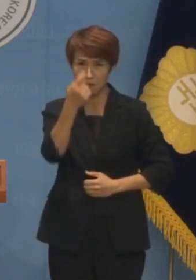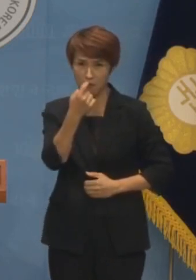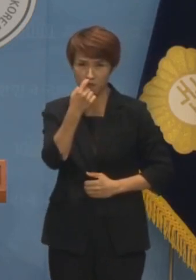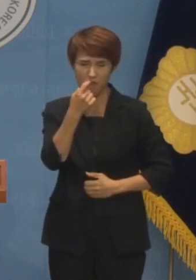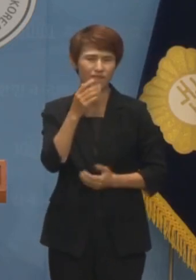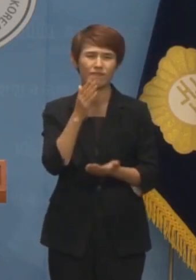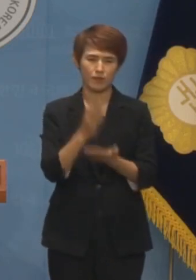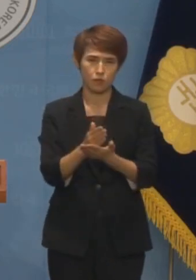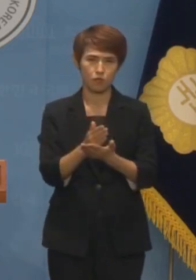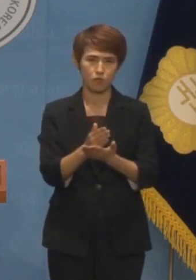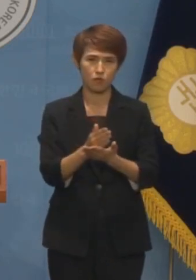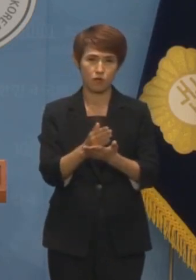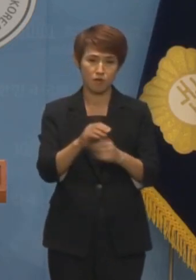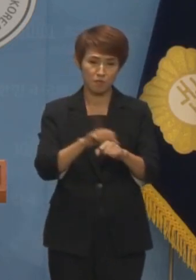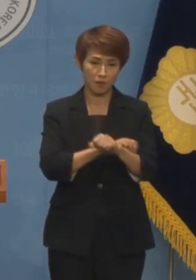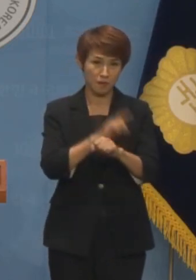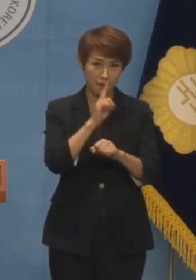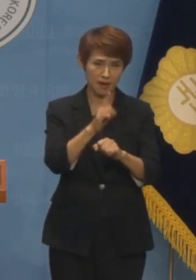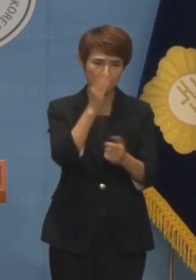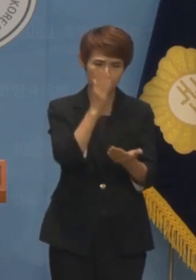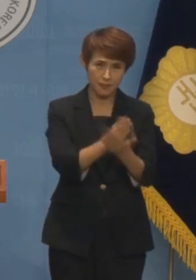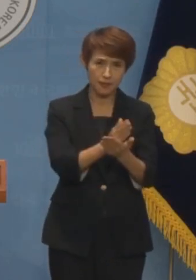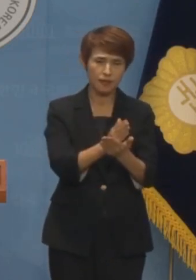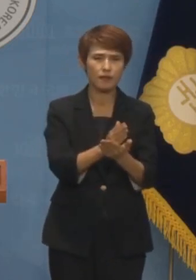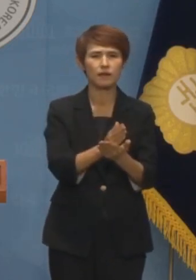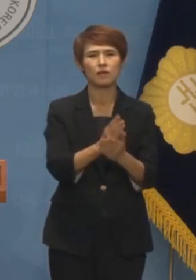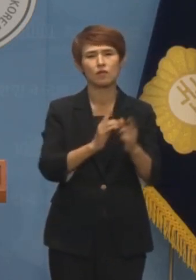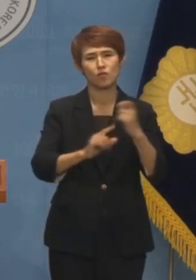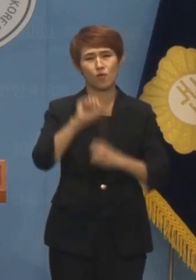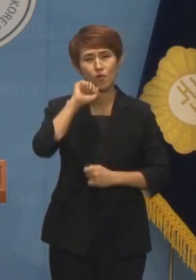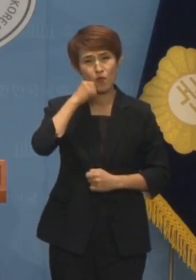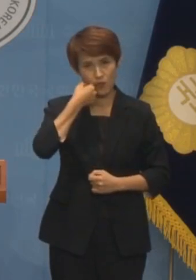것보다 불필요한 말을 안 하는 게 더 어렵습니다.